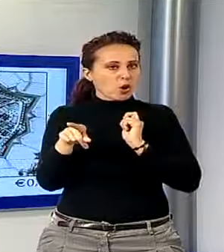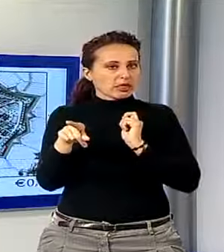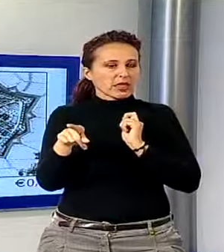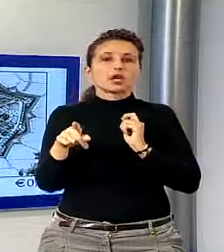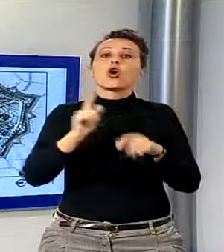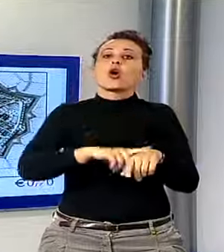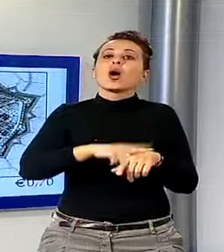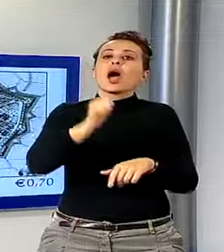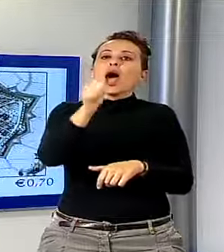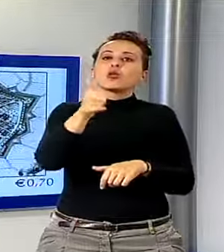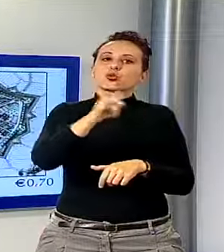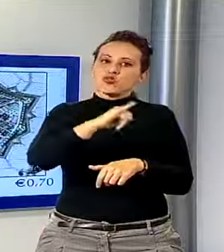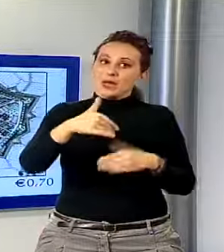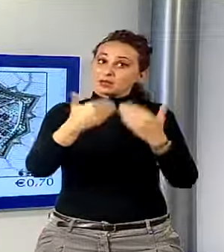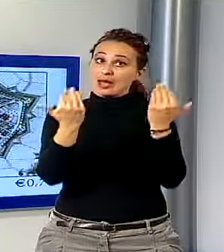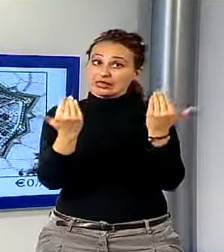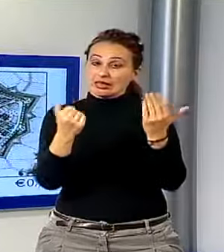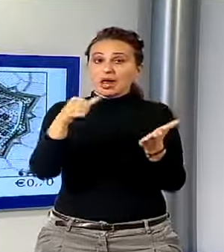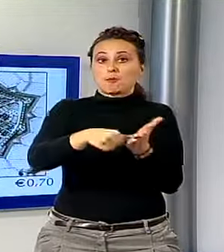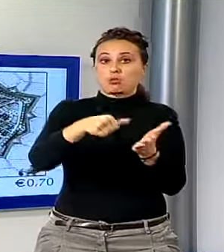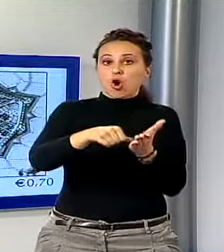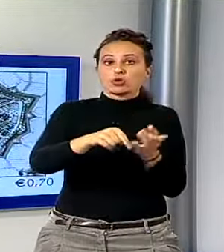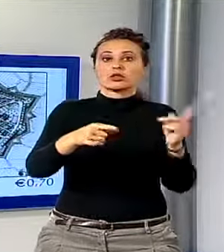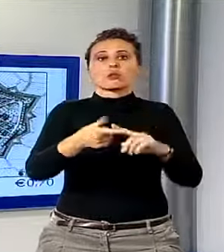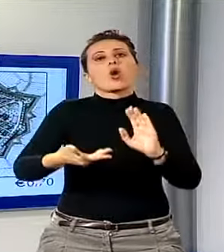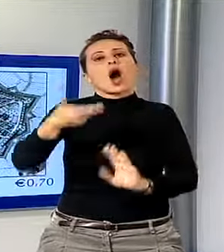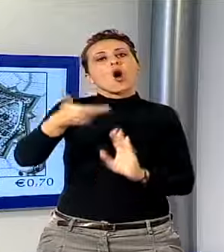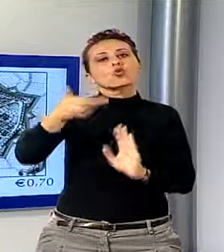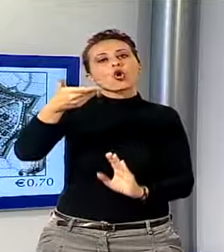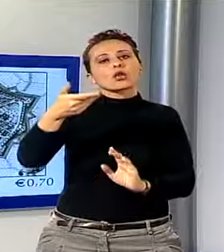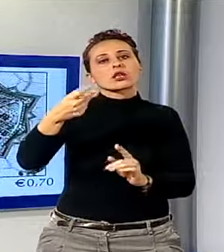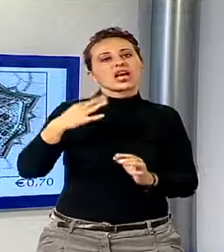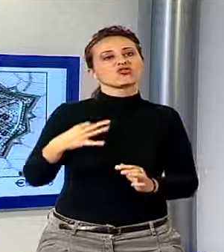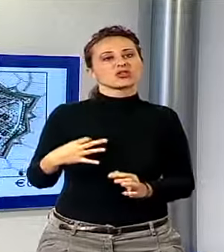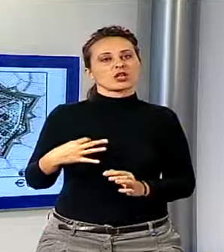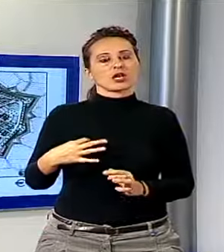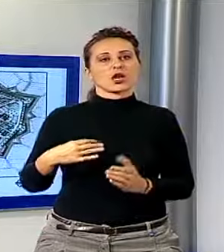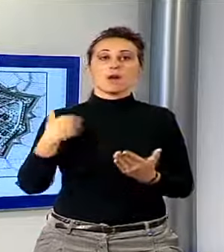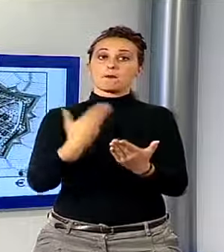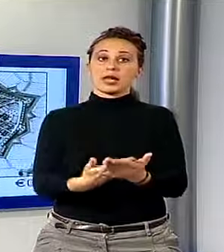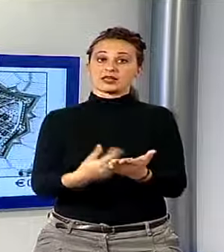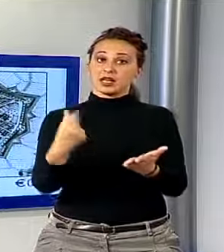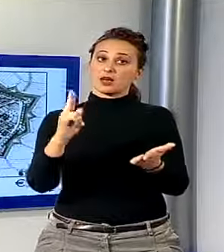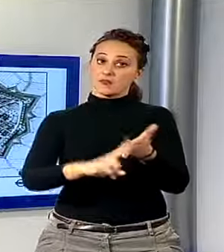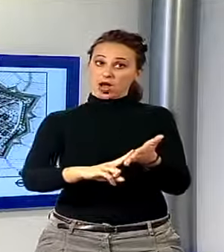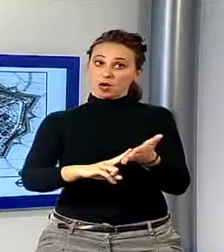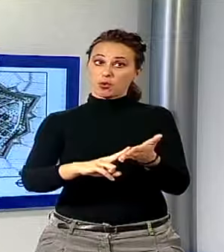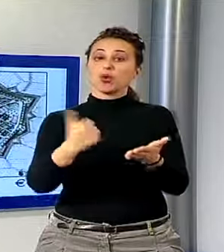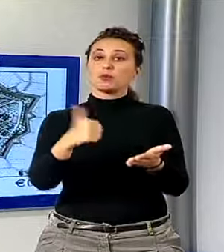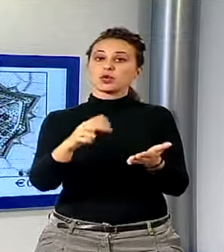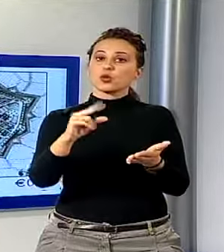.30 poste italiane e le autorità cittadine presenteranno il nuovo Franco Bollo e apporranno il primo